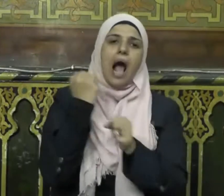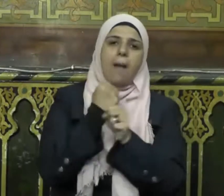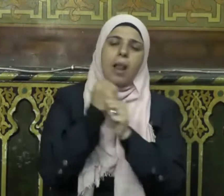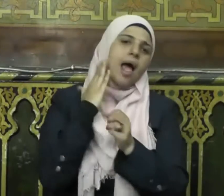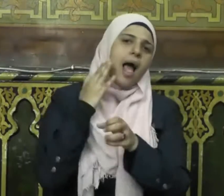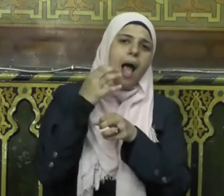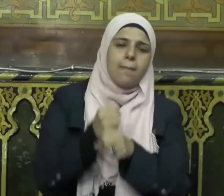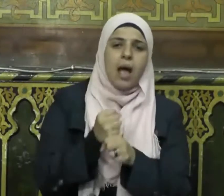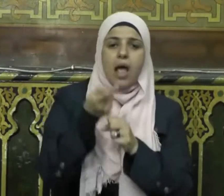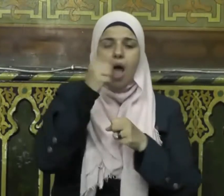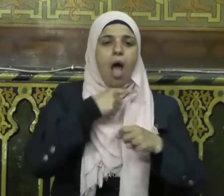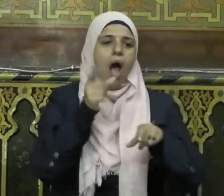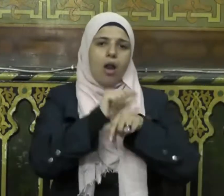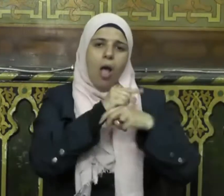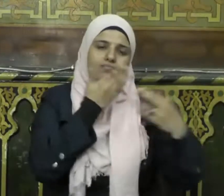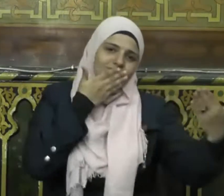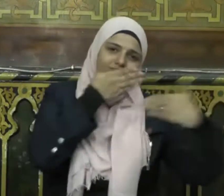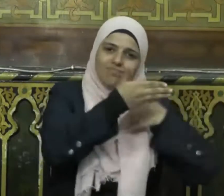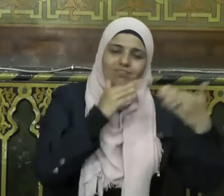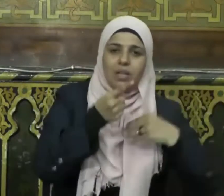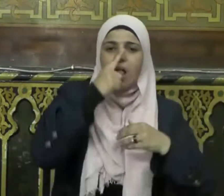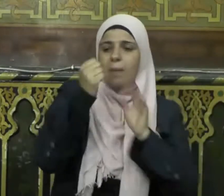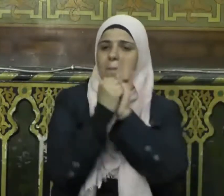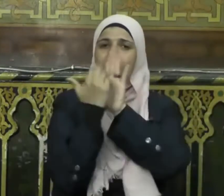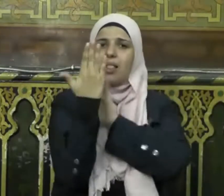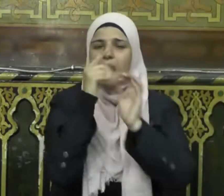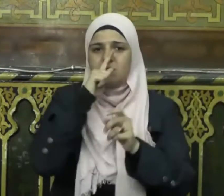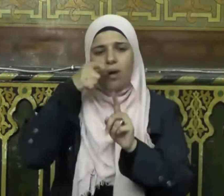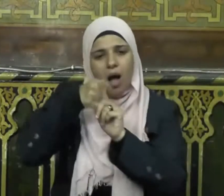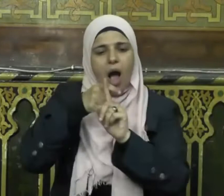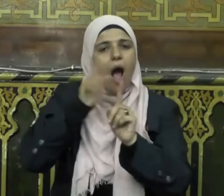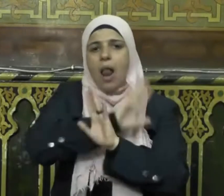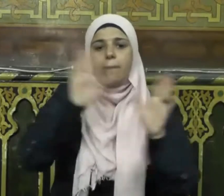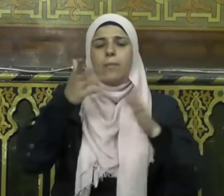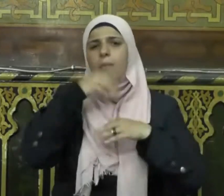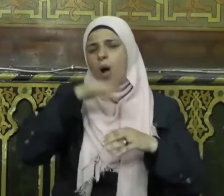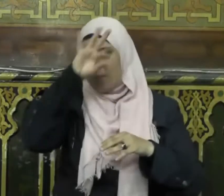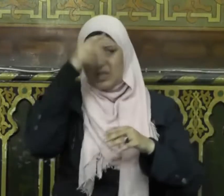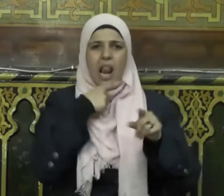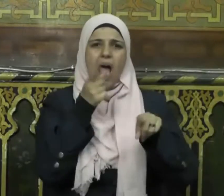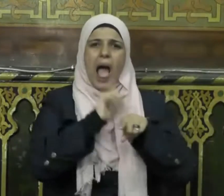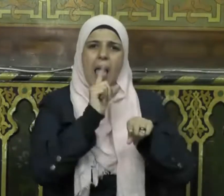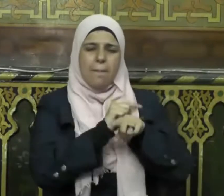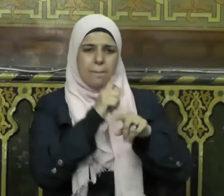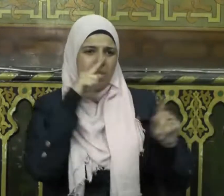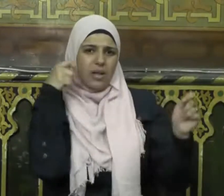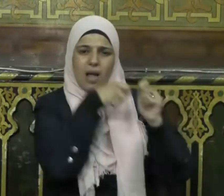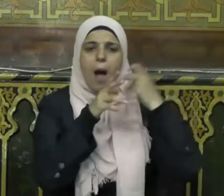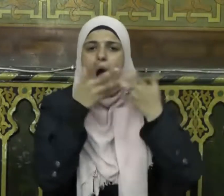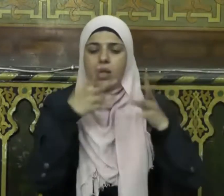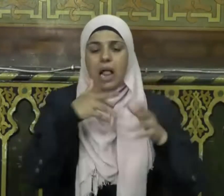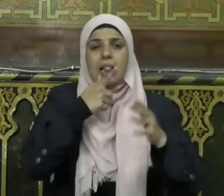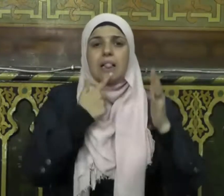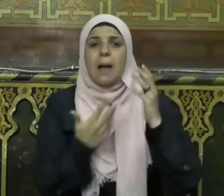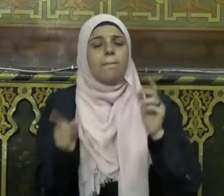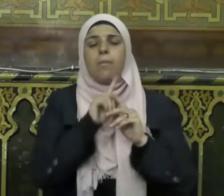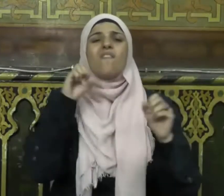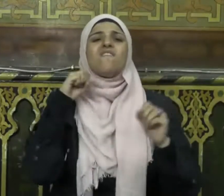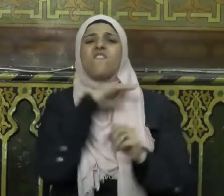الأمانة وصلة الأرحام وحسن الجوار والكف عن المحارم والدماء ونهانا عن الفواحش